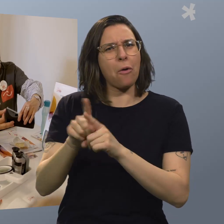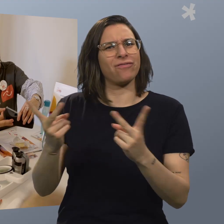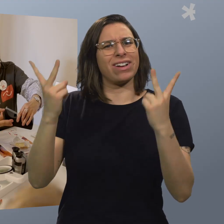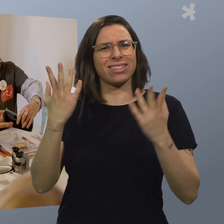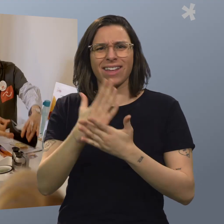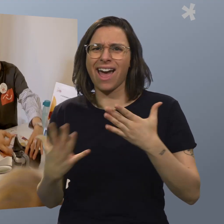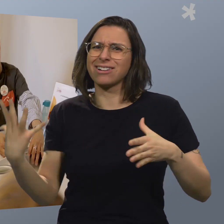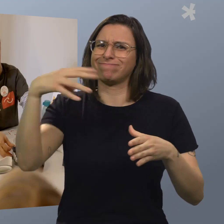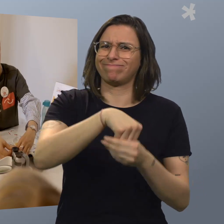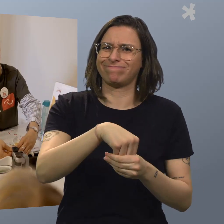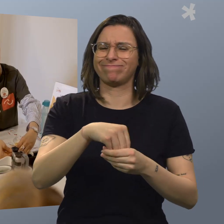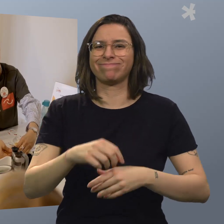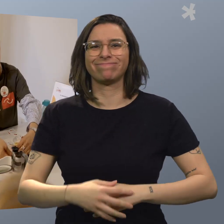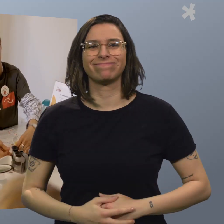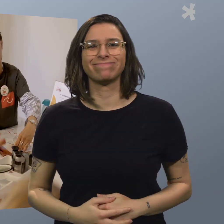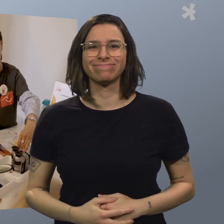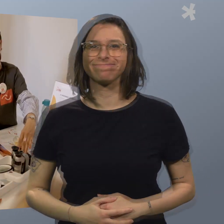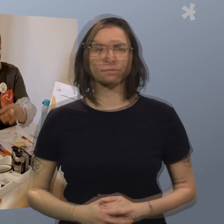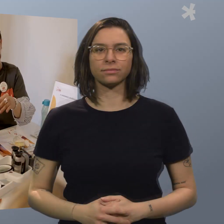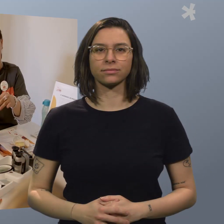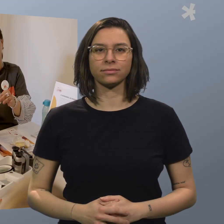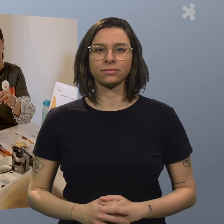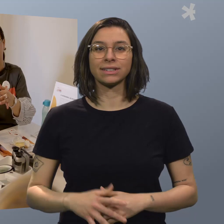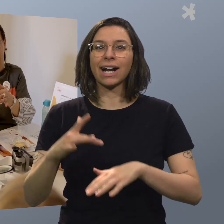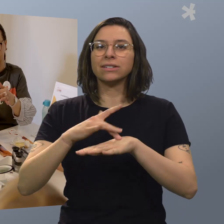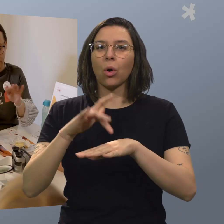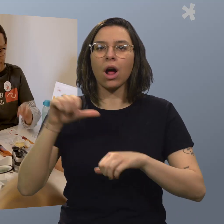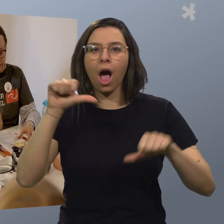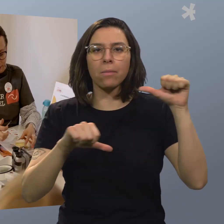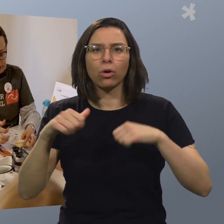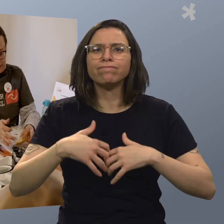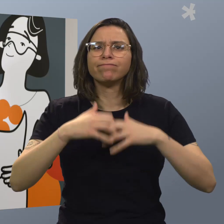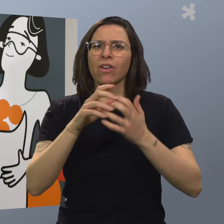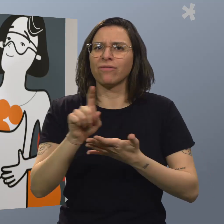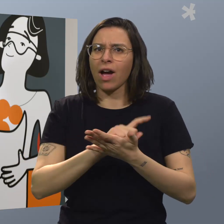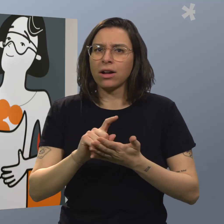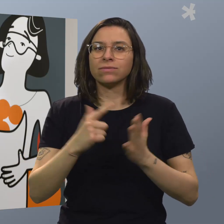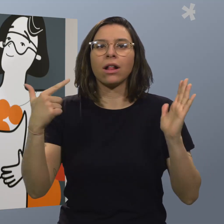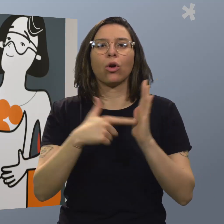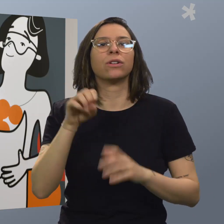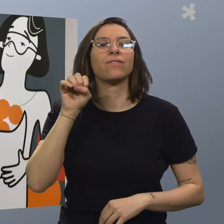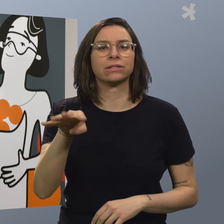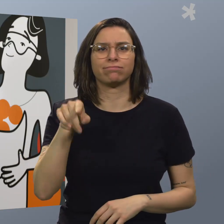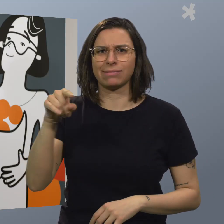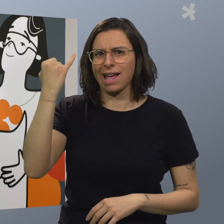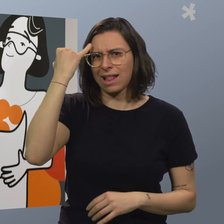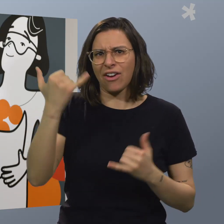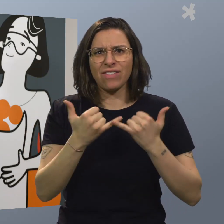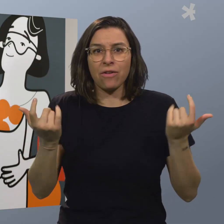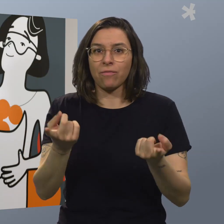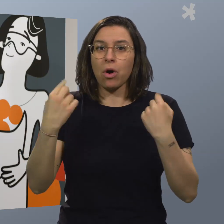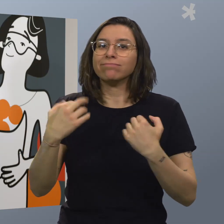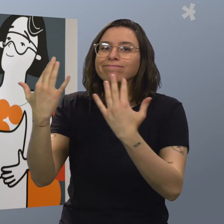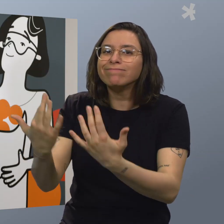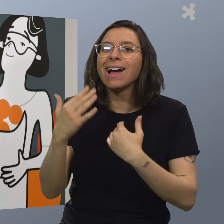Bewusstseinsbildung war immer auch ein wichtiger Teil davon. Das Sensorik-Labor entstand 2014